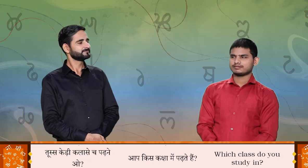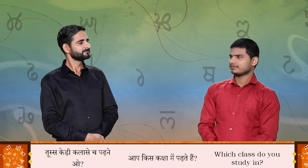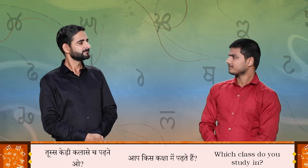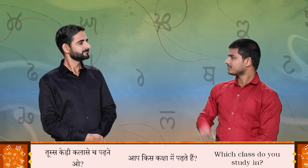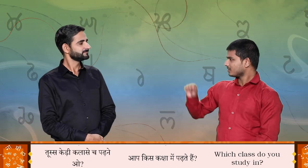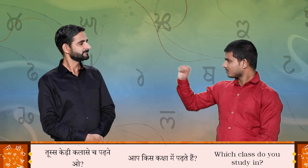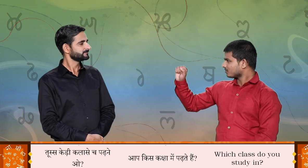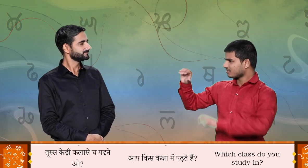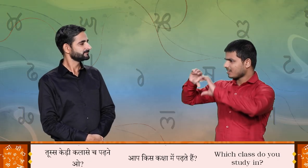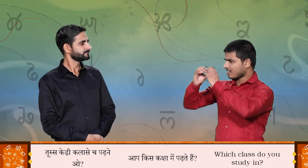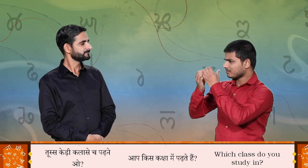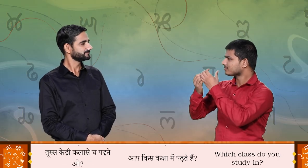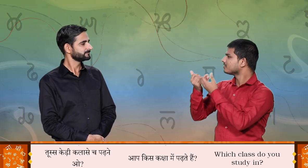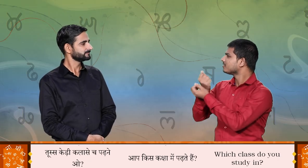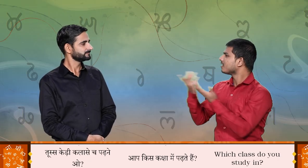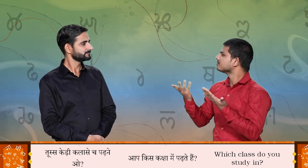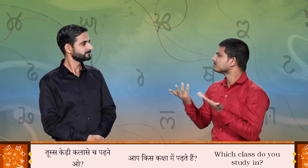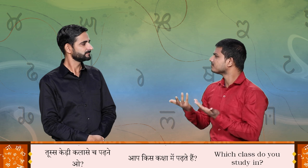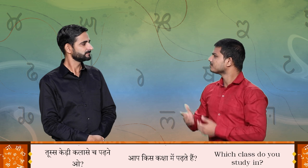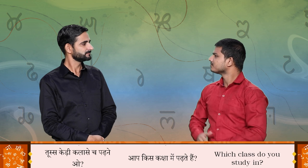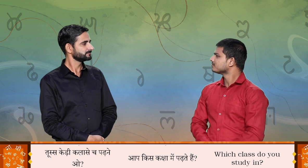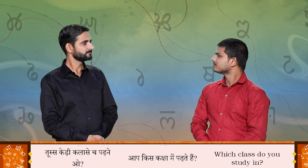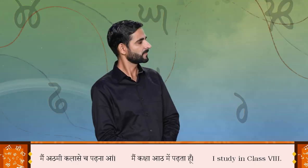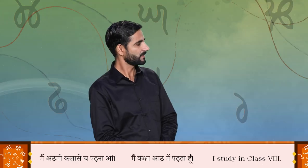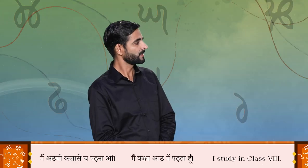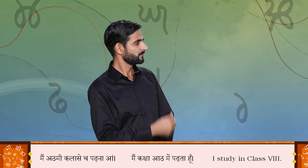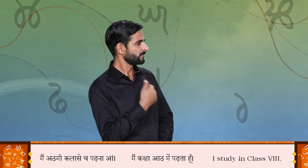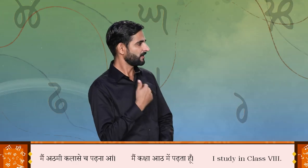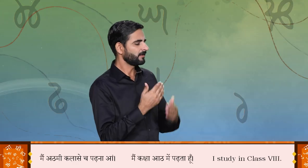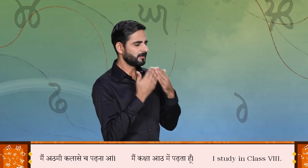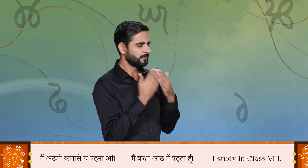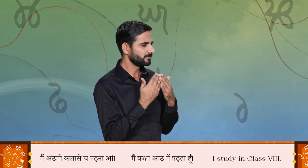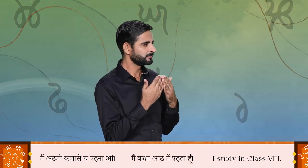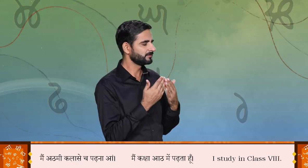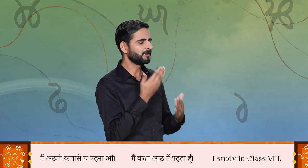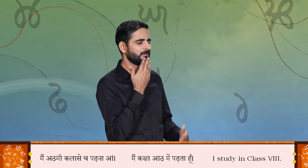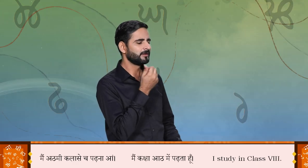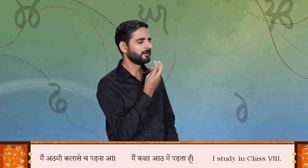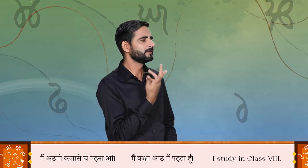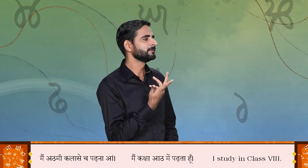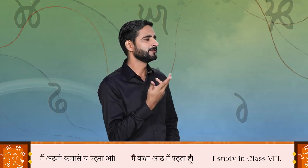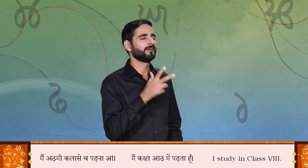तुझा केड़ी कलासे चे पढ़ने हो? मैं अठमे कलासे चे पढ़ना आँ